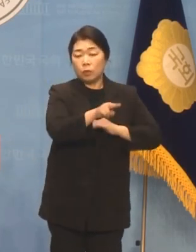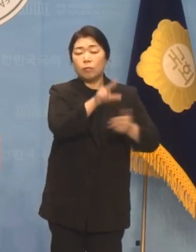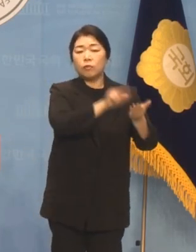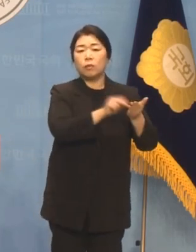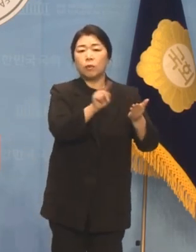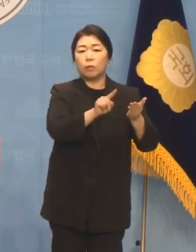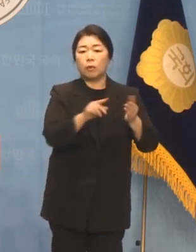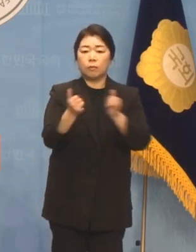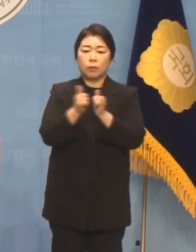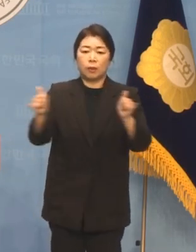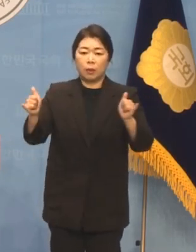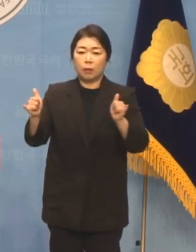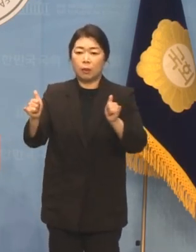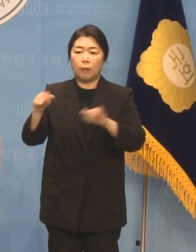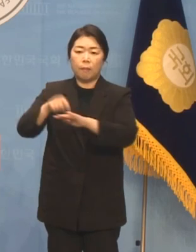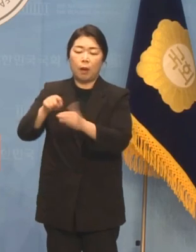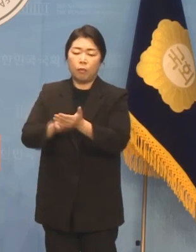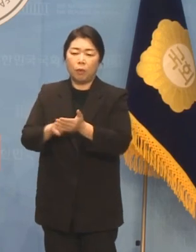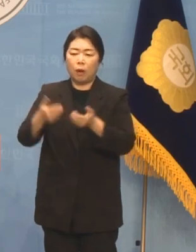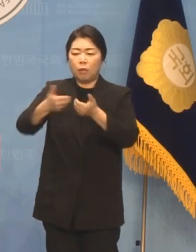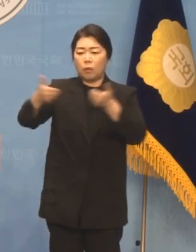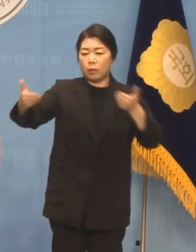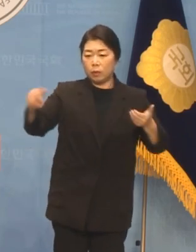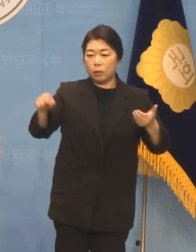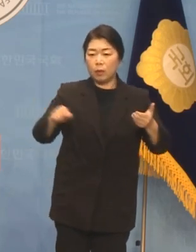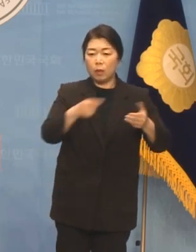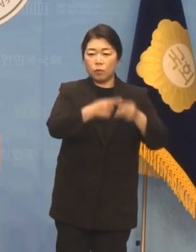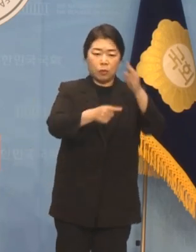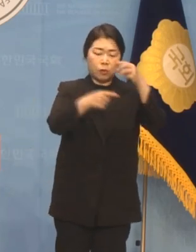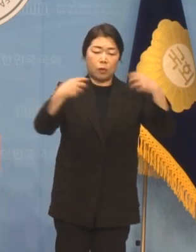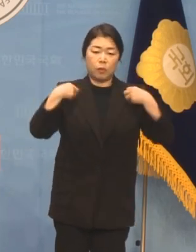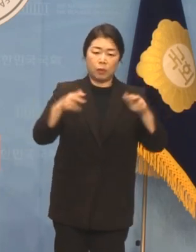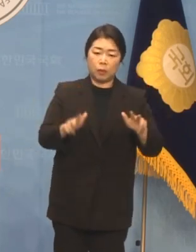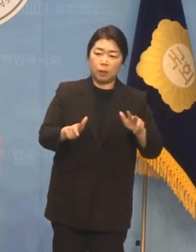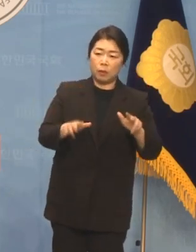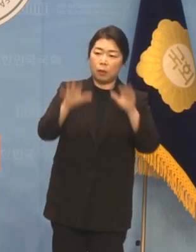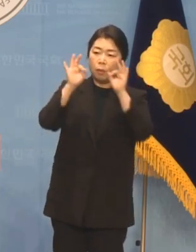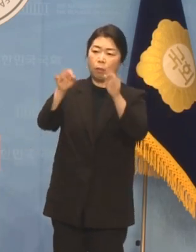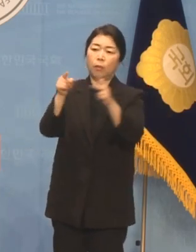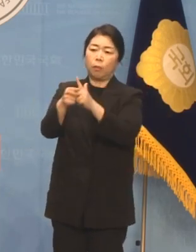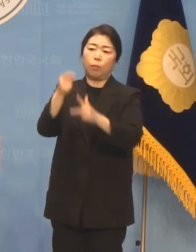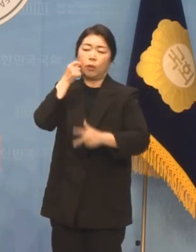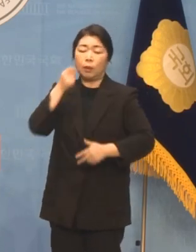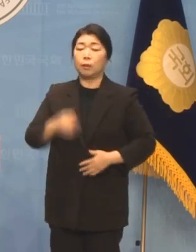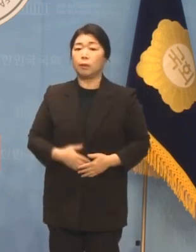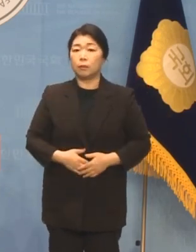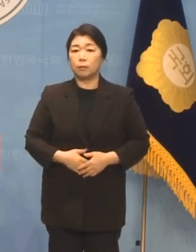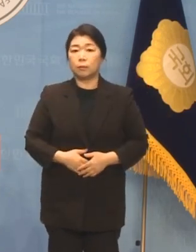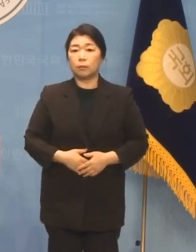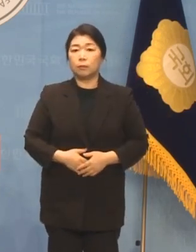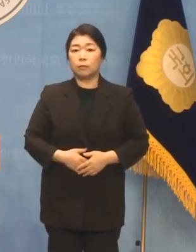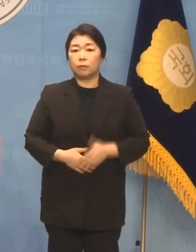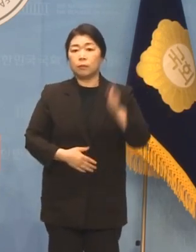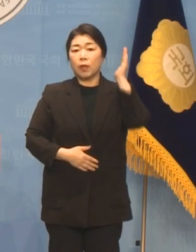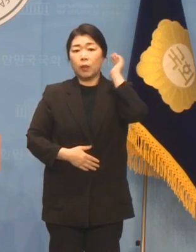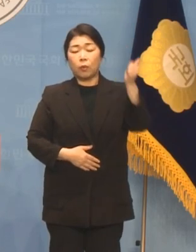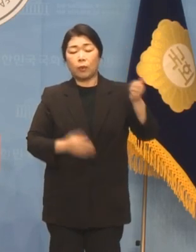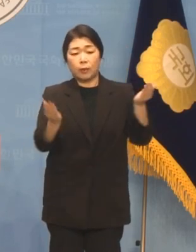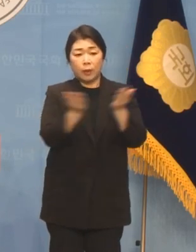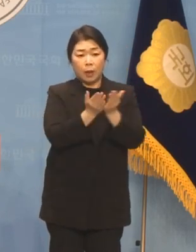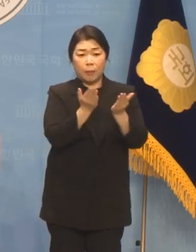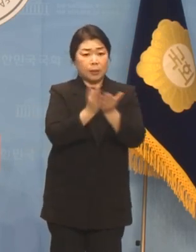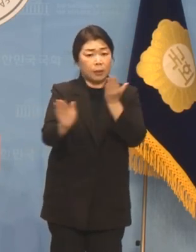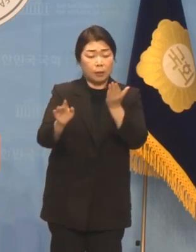민심과 괴리된 윤석열 정부의 현실 인식입니다. 언제까지 대통령 입맛에 안 맞는